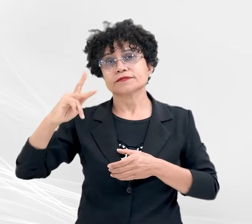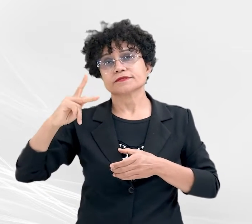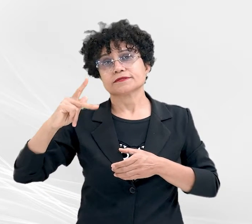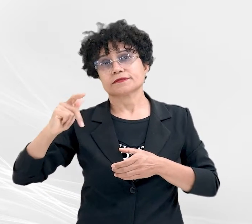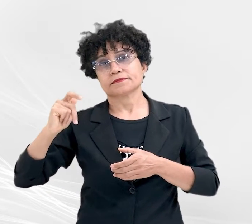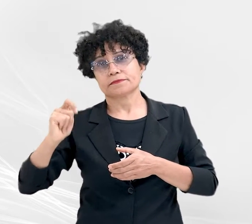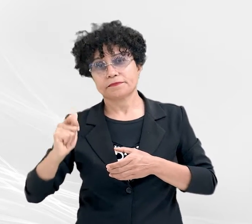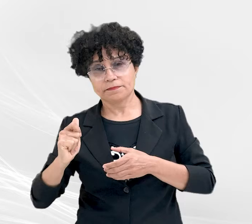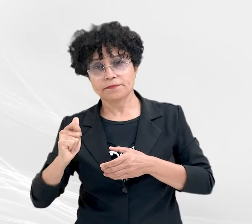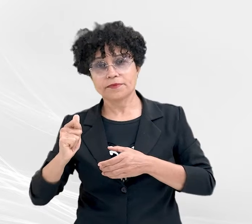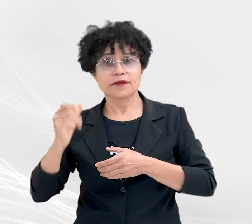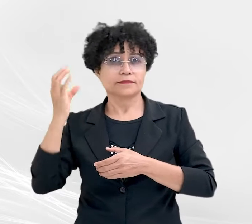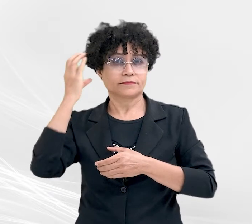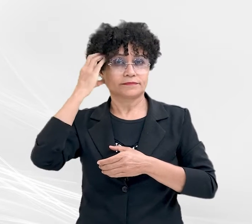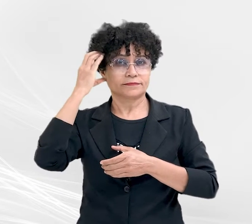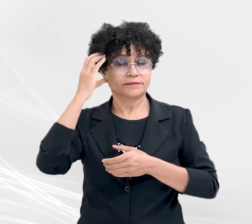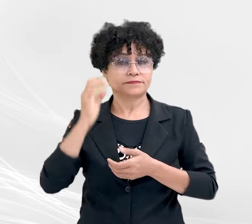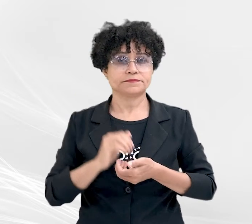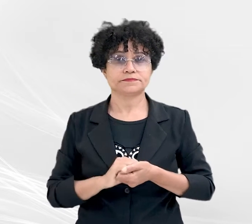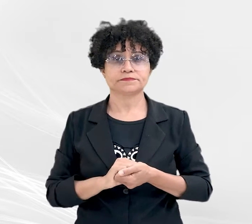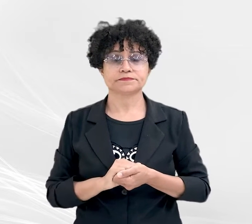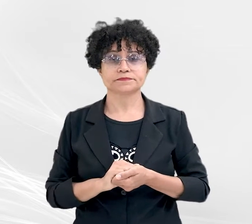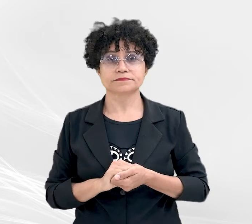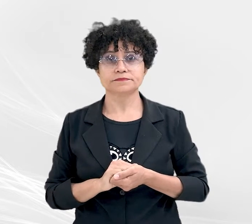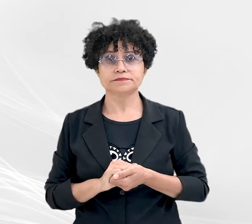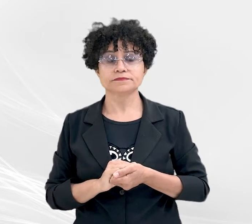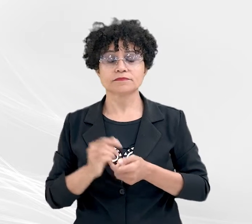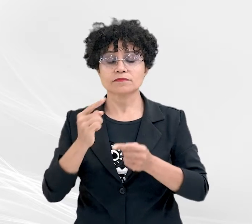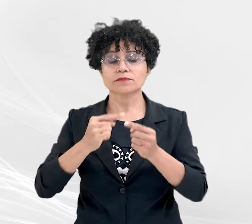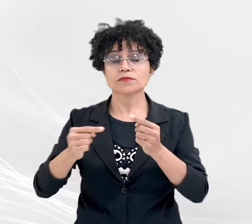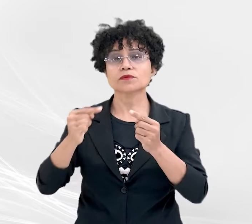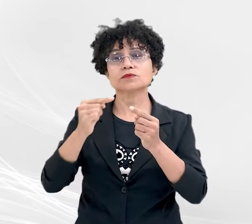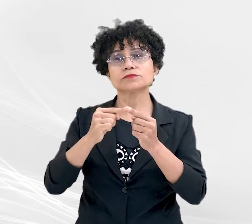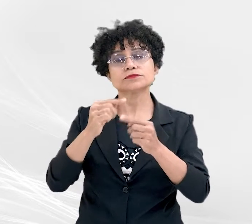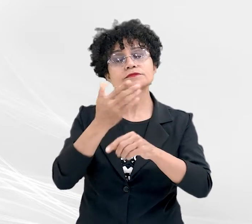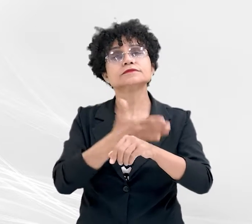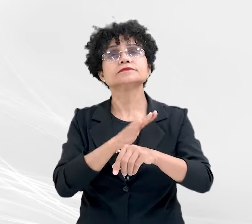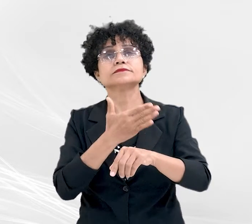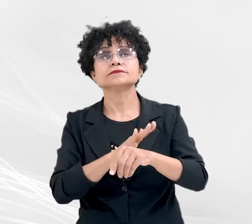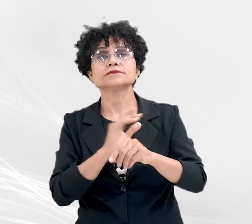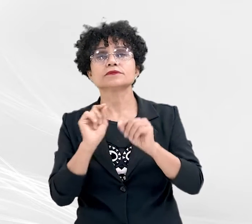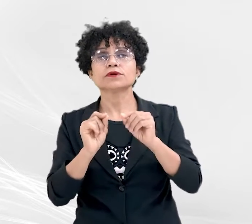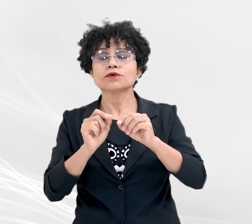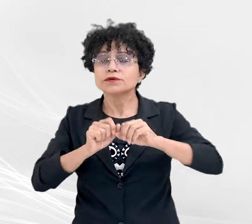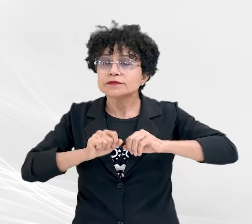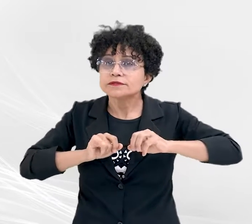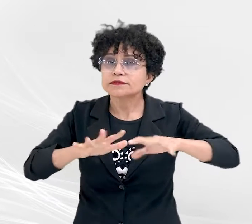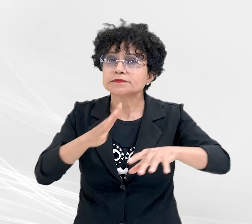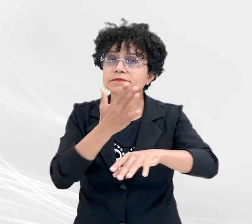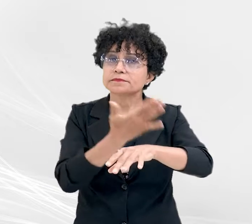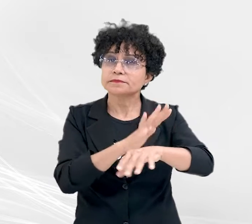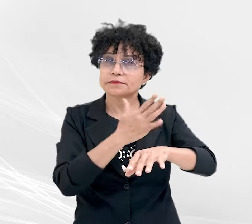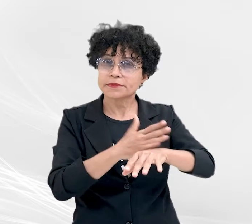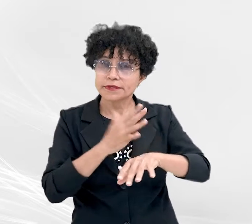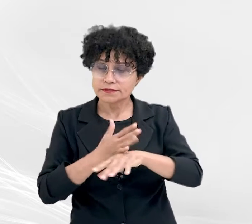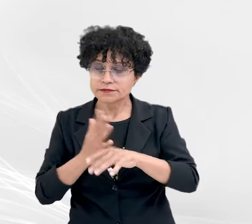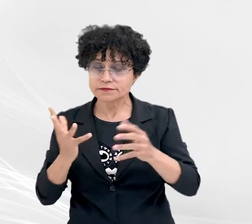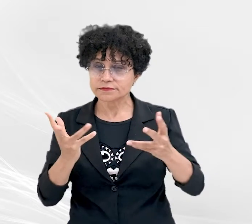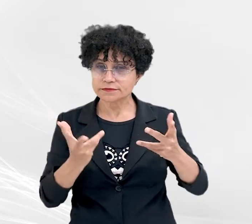Administrativo, em Cuiabá. A finalidade do treinamento é difundir práticas de eficiência